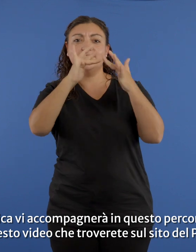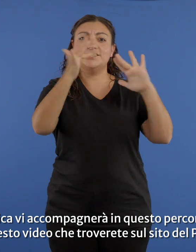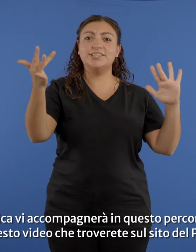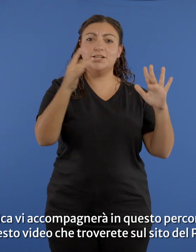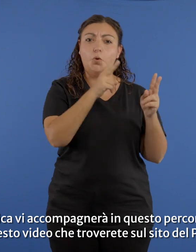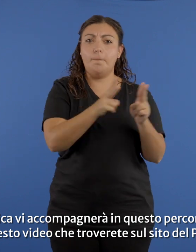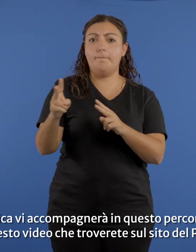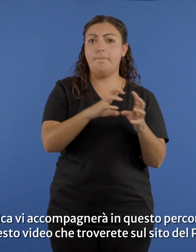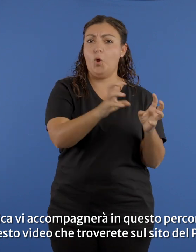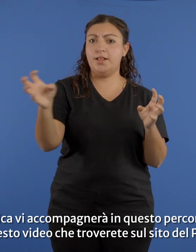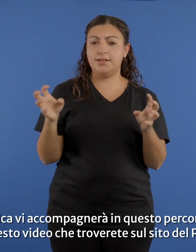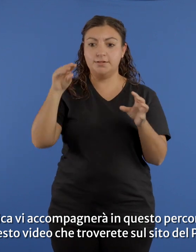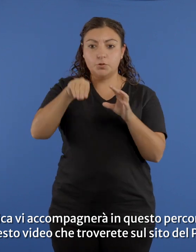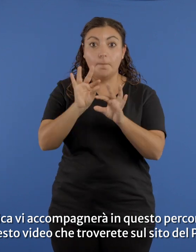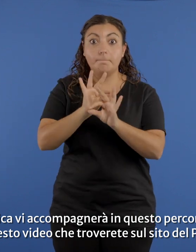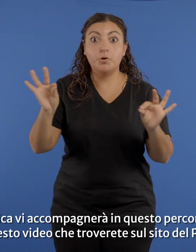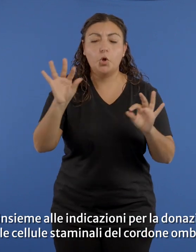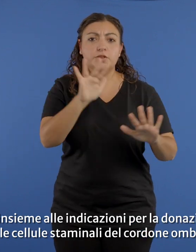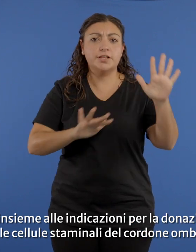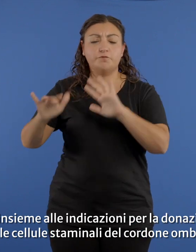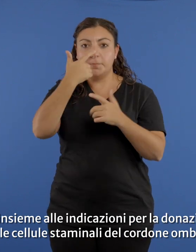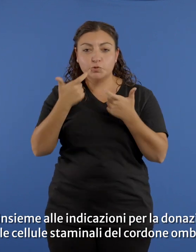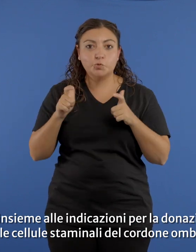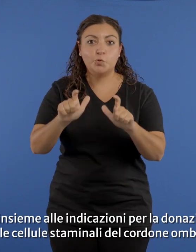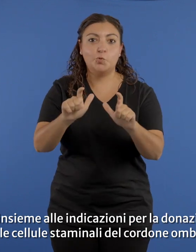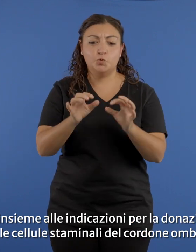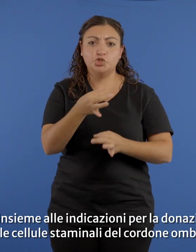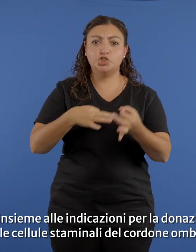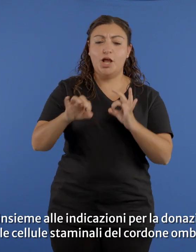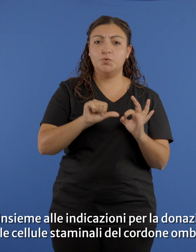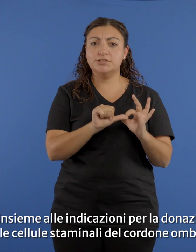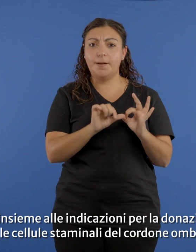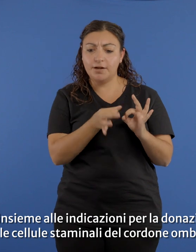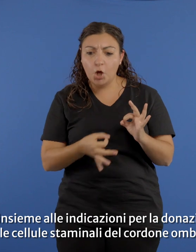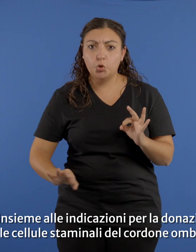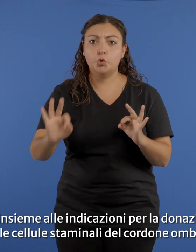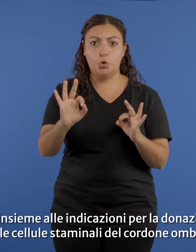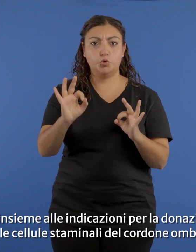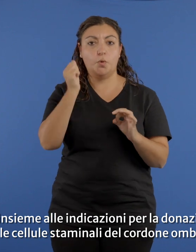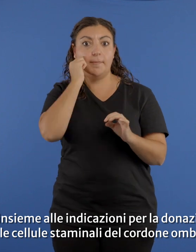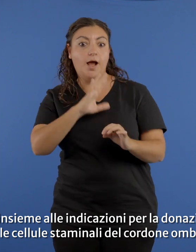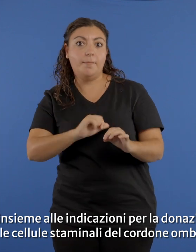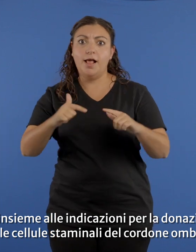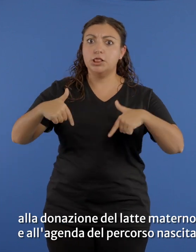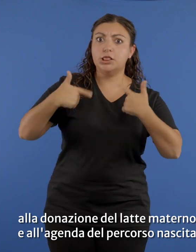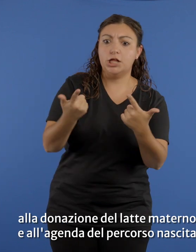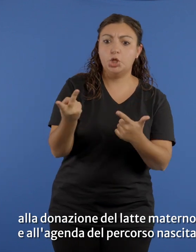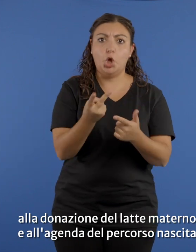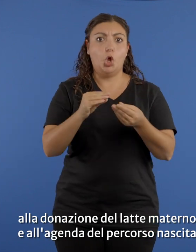video che troverete sul sito del Policlinico insieme alle indicazioni per la donazione delle cellule staminali del cordone umbilicale, alla donazione del